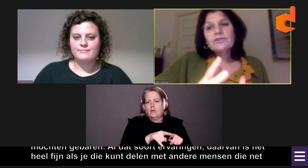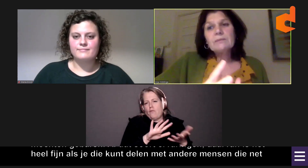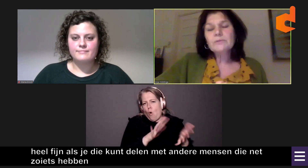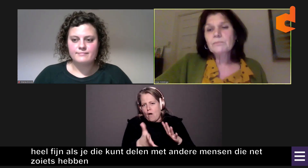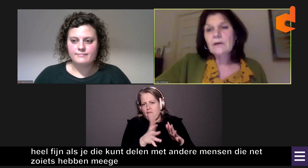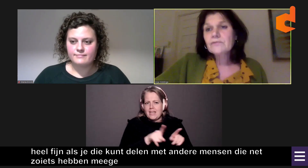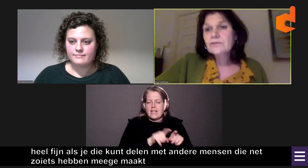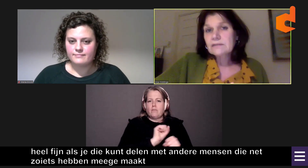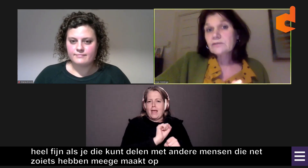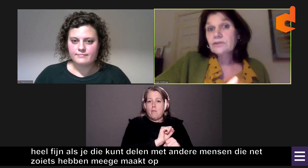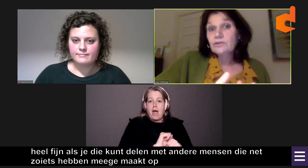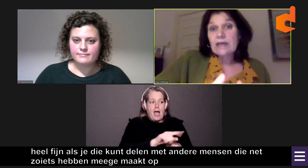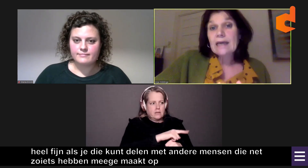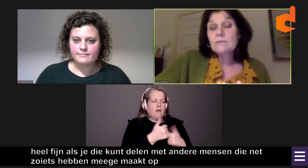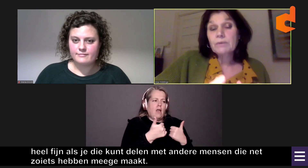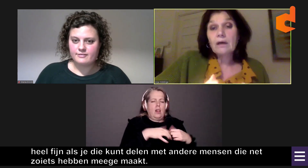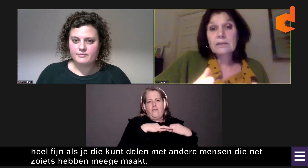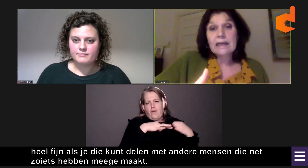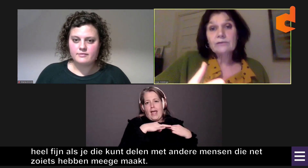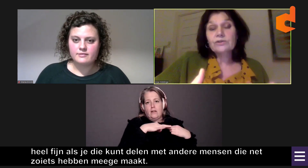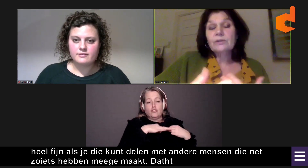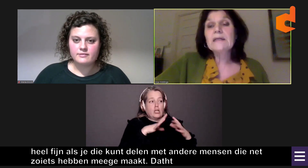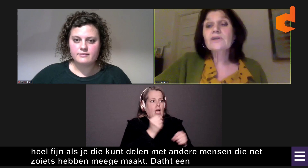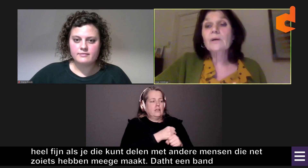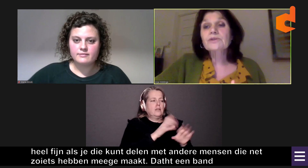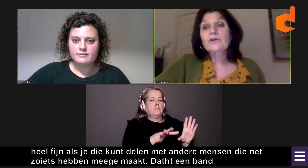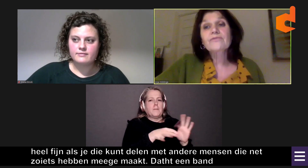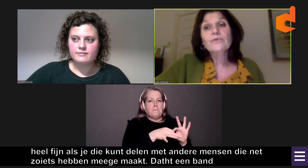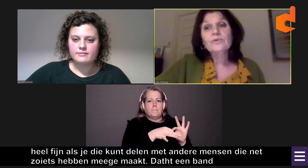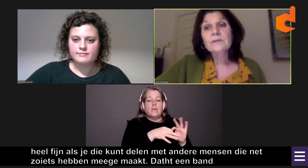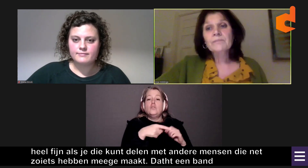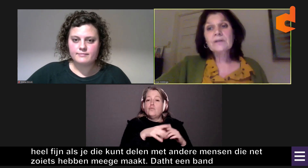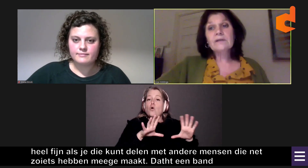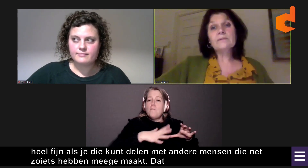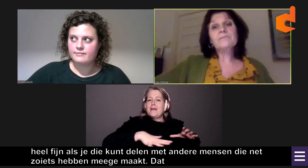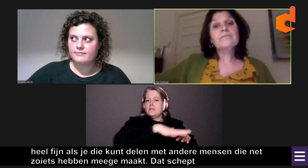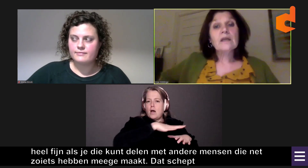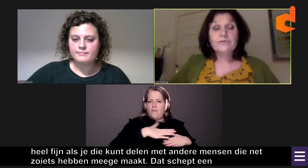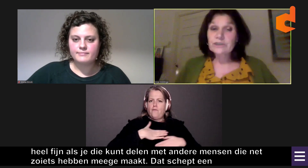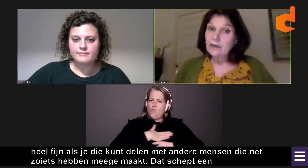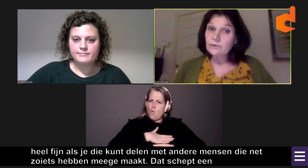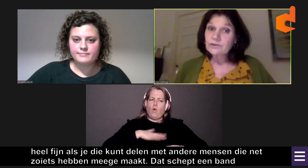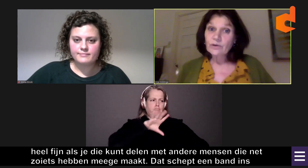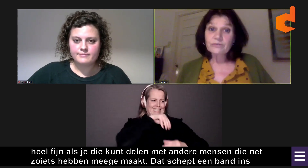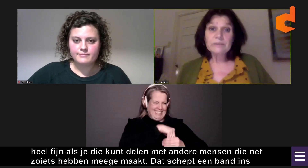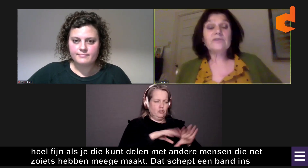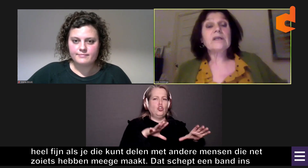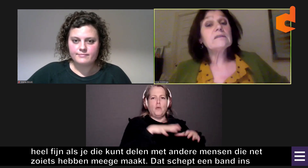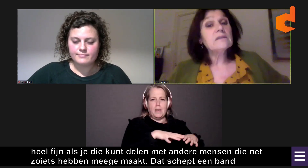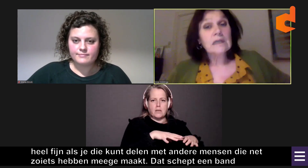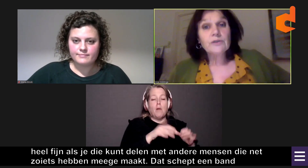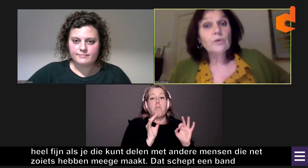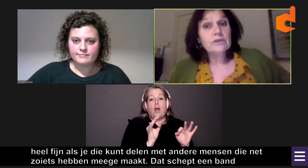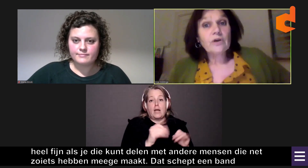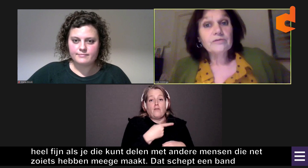Dat schept een band. En dat is dus heel belangrijk voor het gemeenschapsgevoel. Voor die oudere doven mensen.